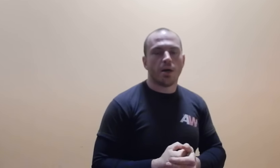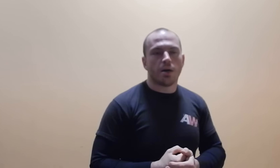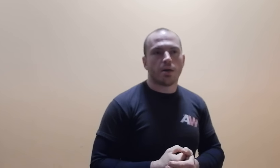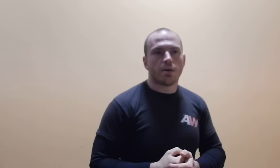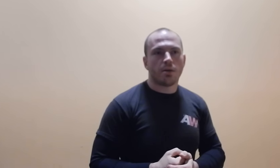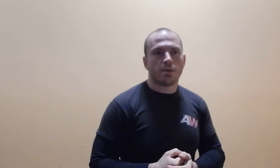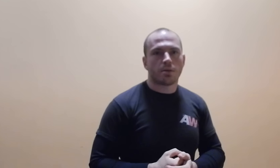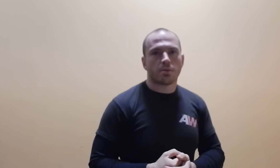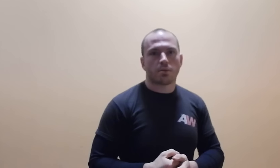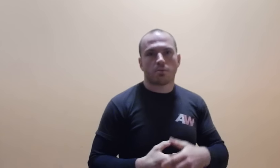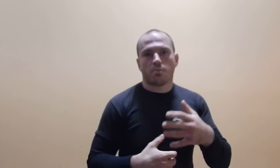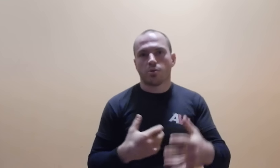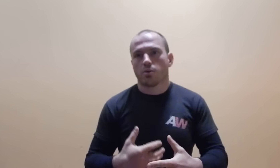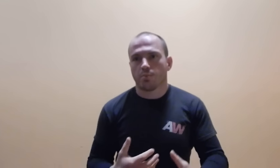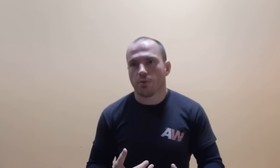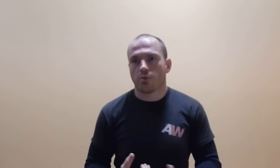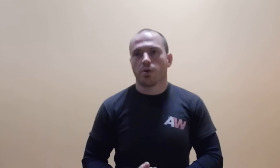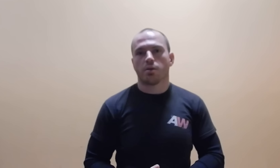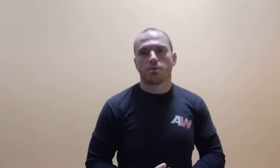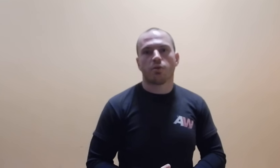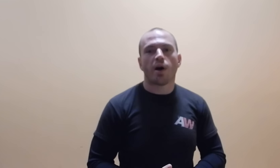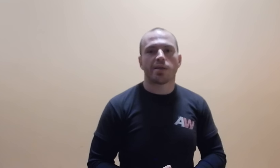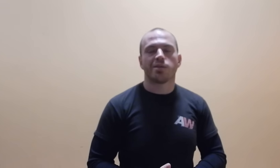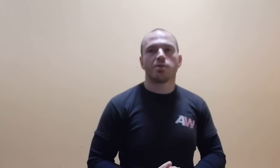bo to prowokuje do walki.